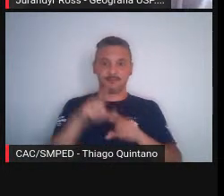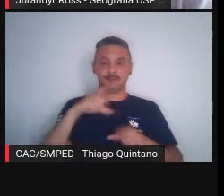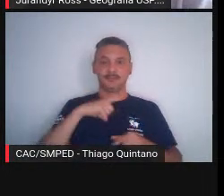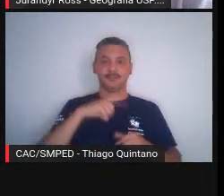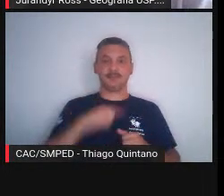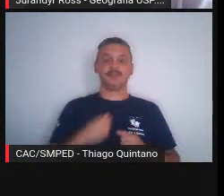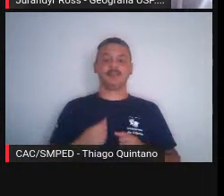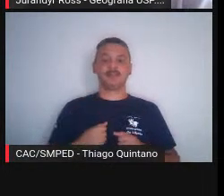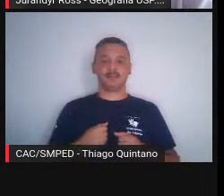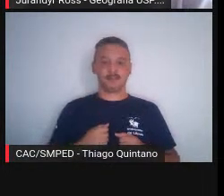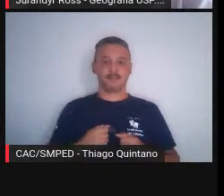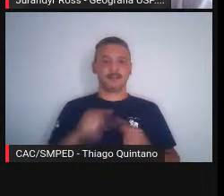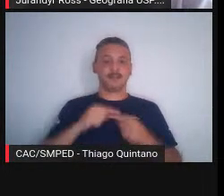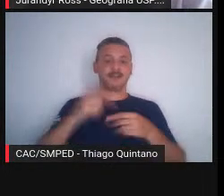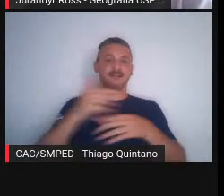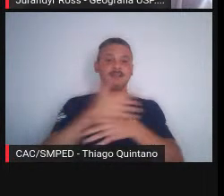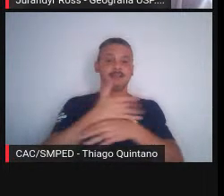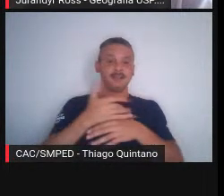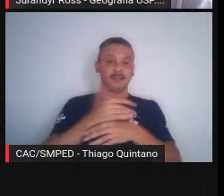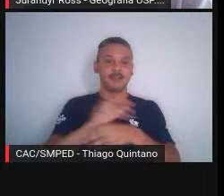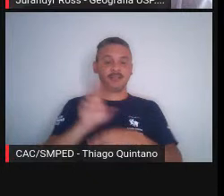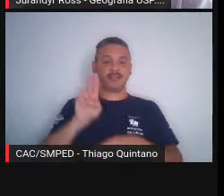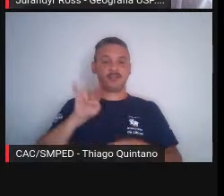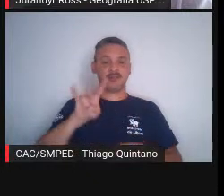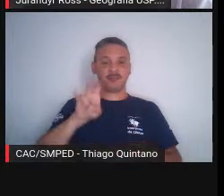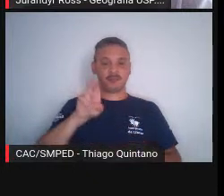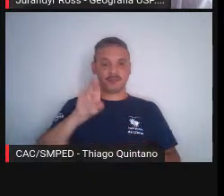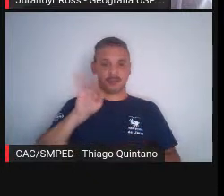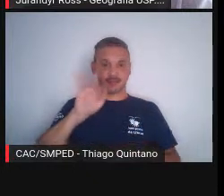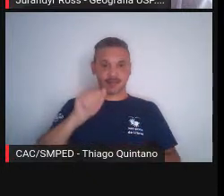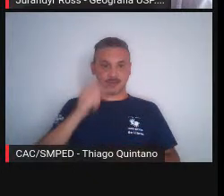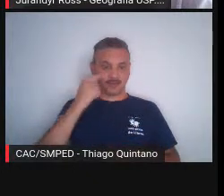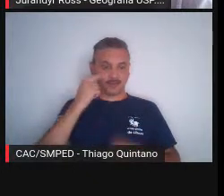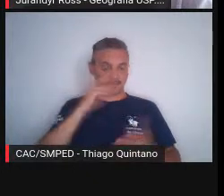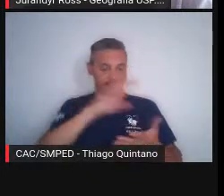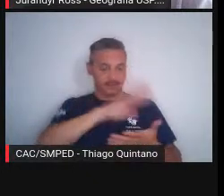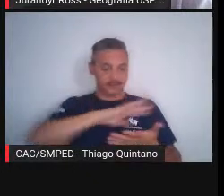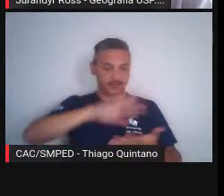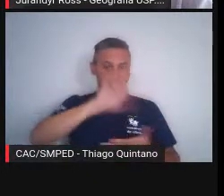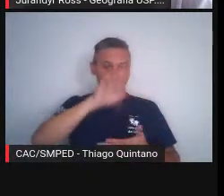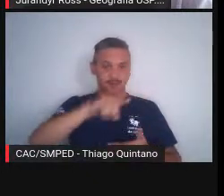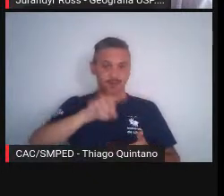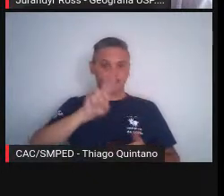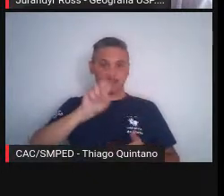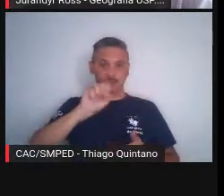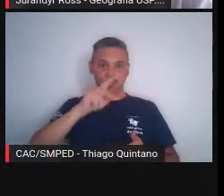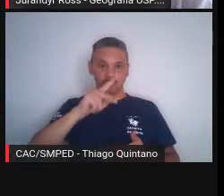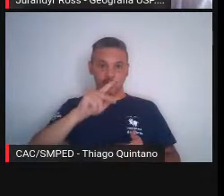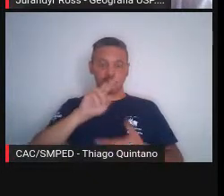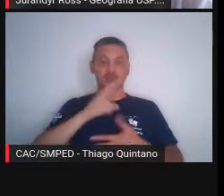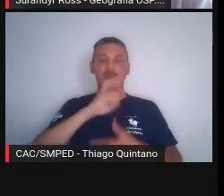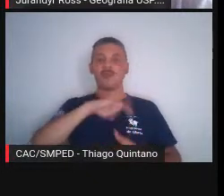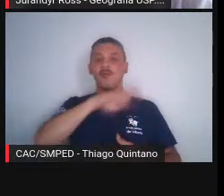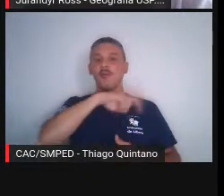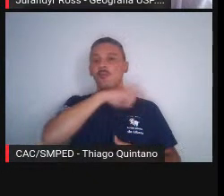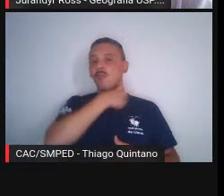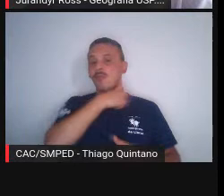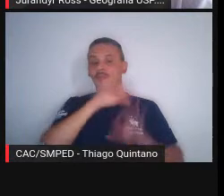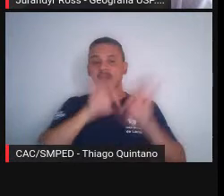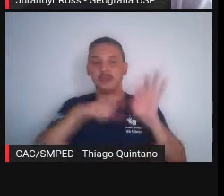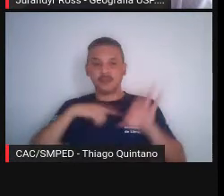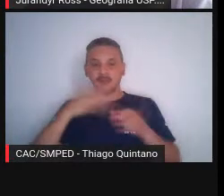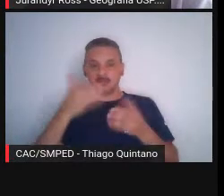aqui é a Cidade Universitária, essa aqui é a raiz da Cidade Universitária, tudo isso aqui é USP e Butantã, Butantã está aqui, que está em evidência,